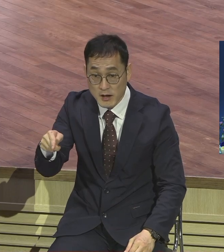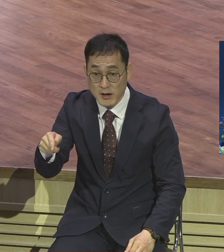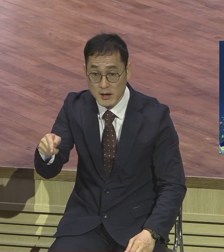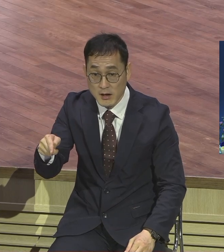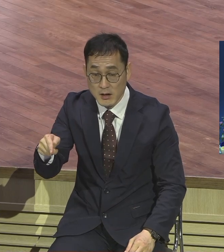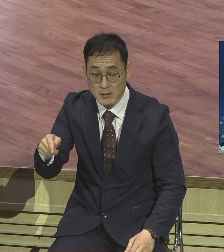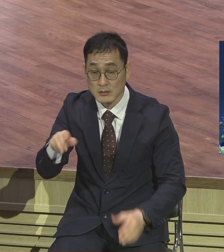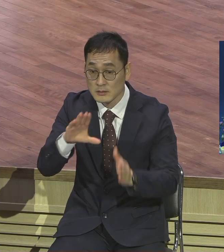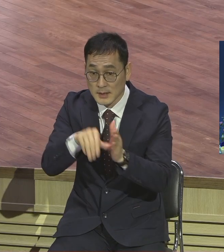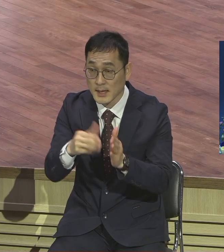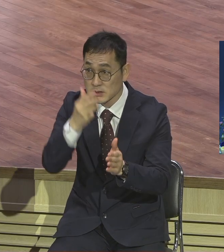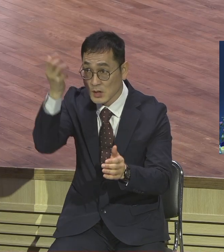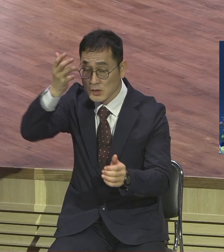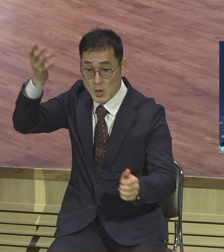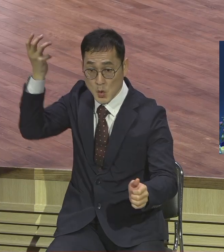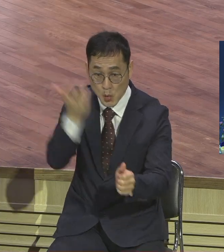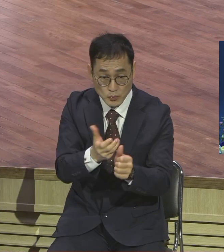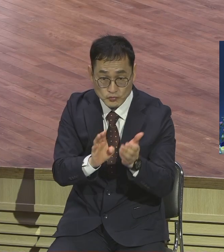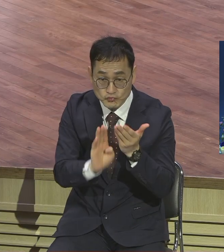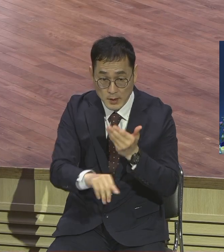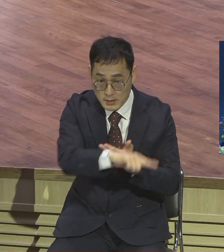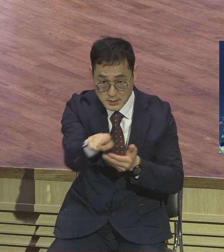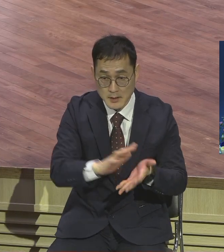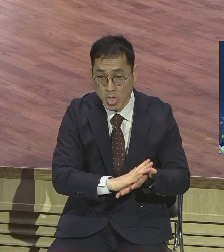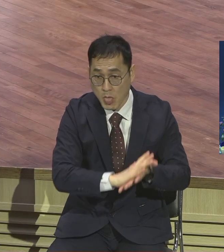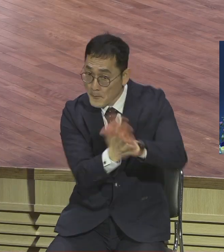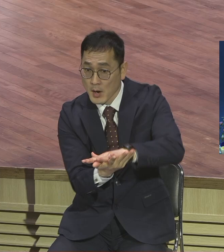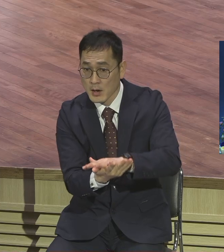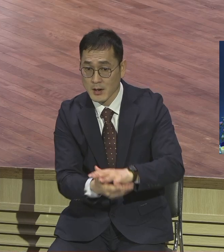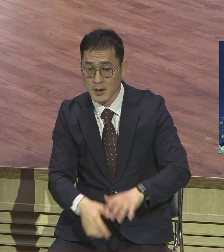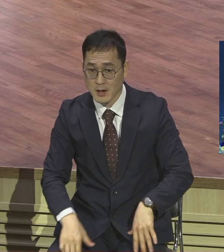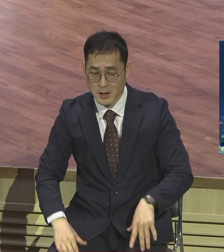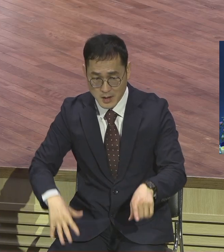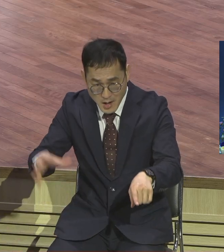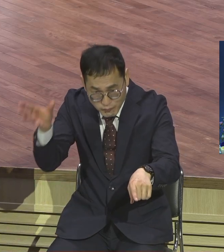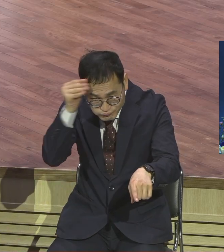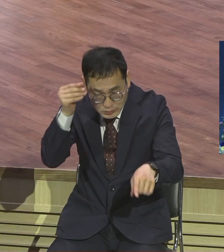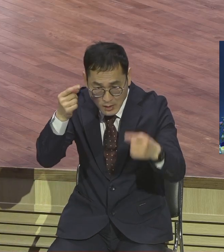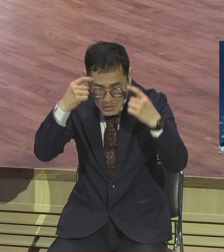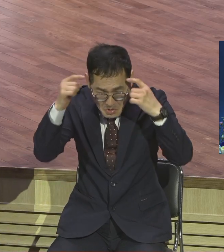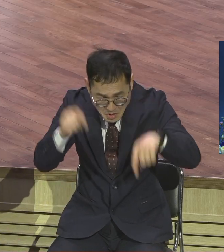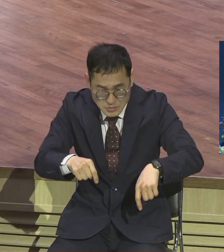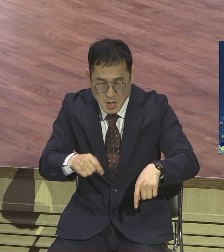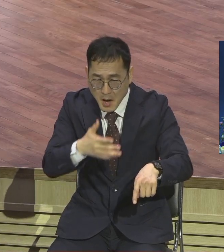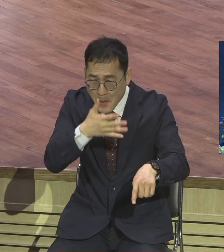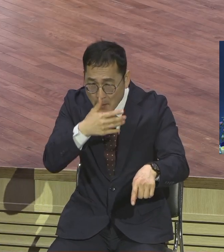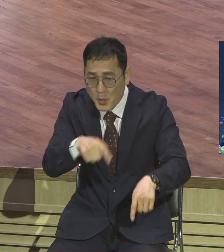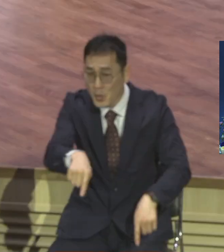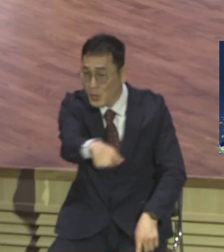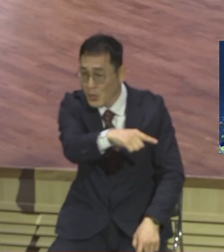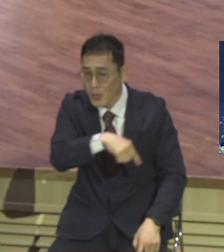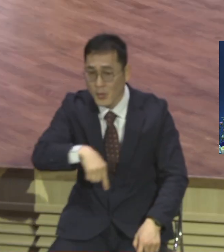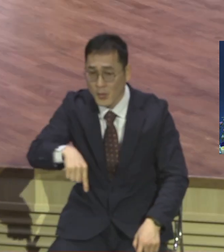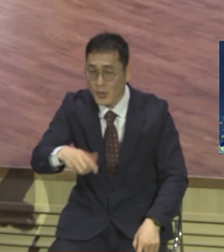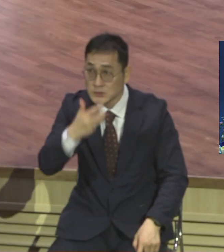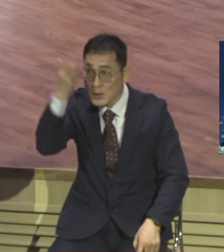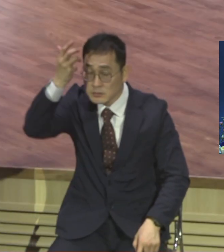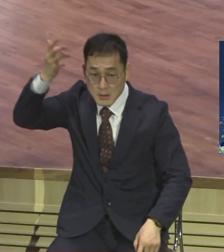변화 그 작은 자가 그 무능한 자가 그 별 볼리 없는 자가 별 볼리 있는